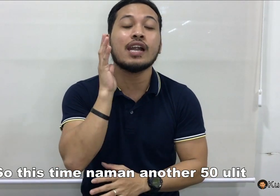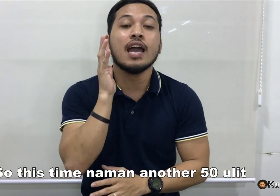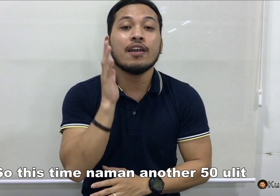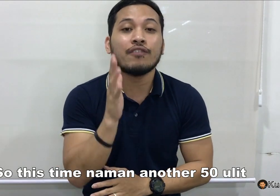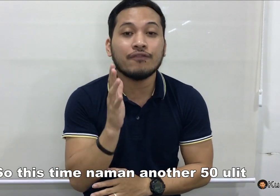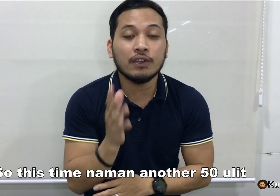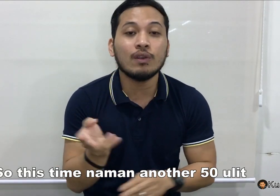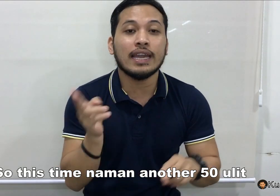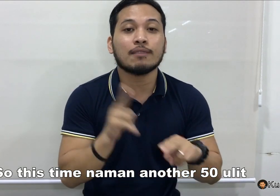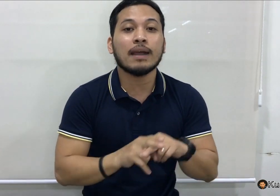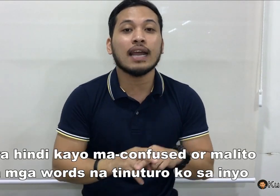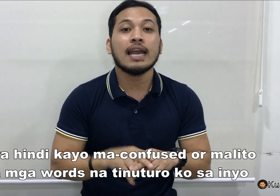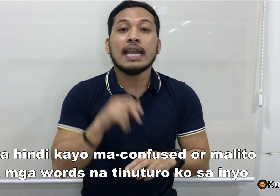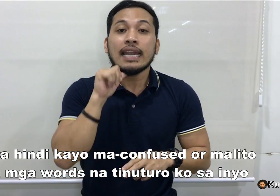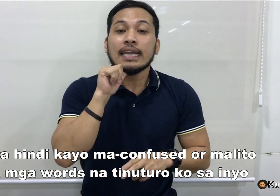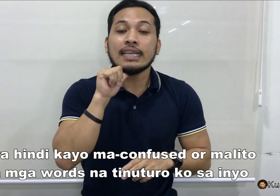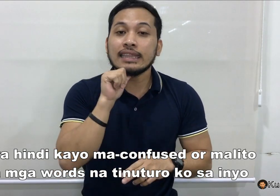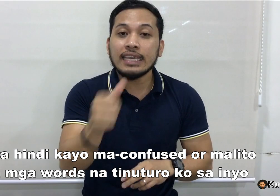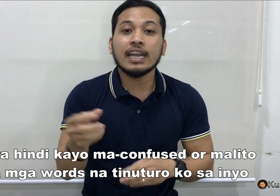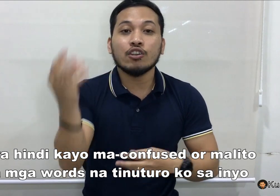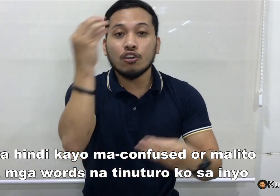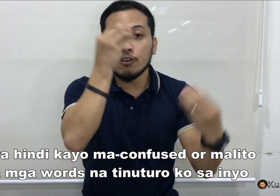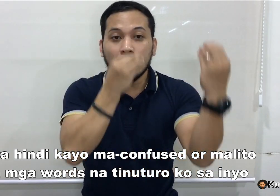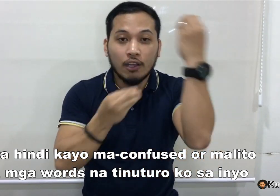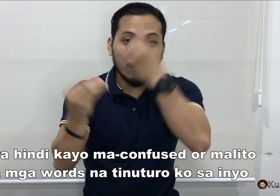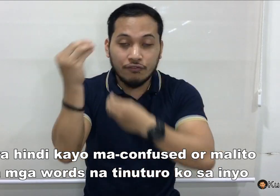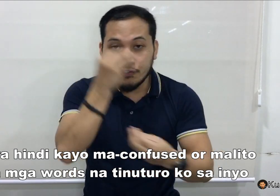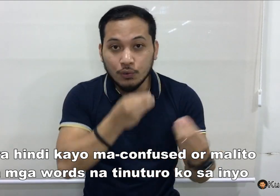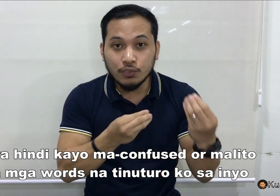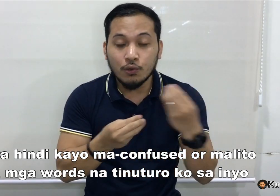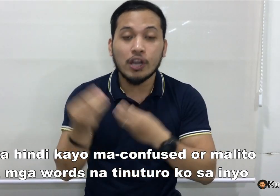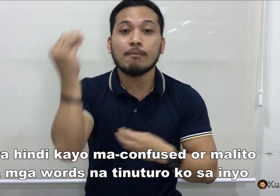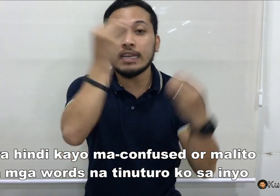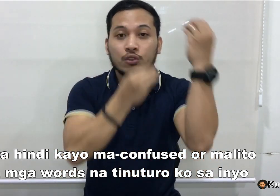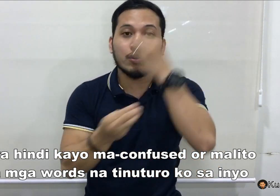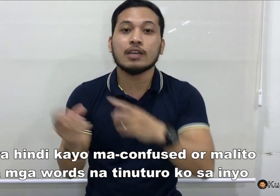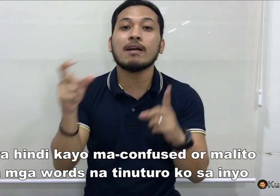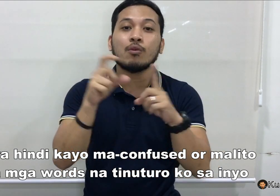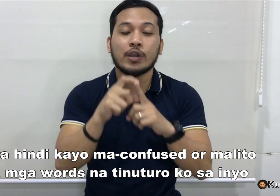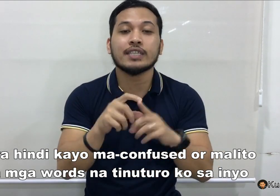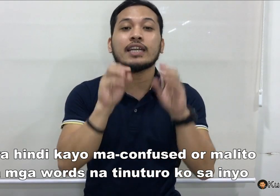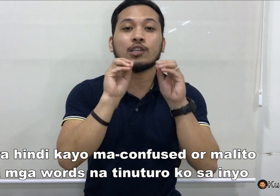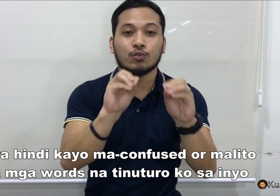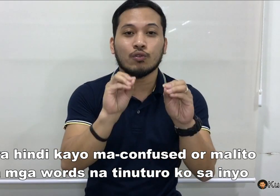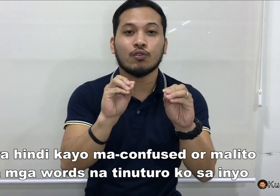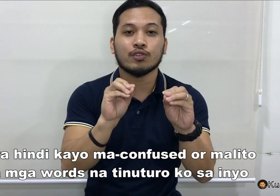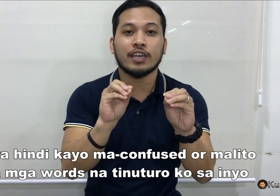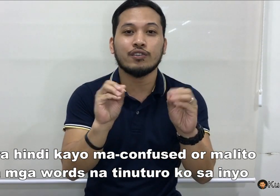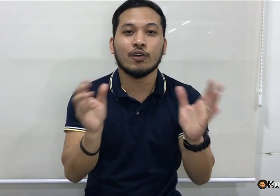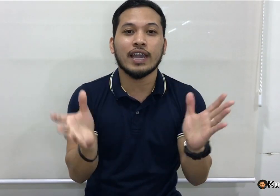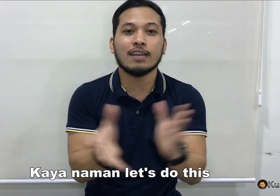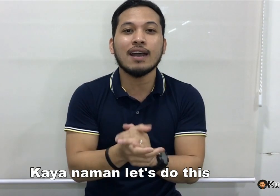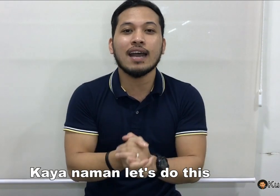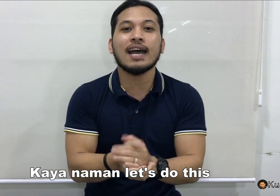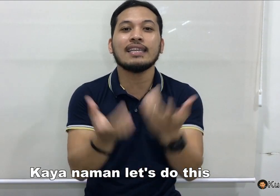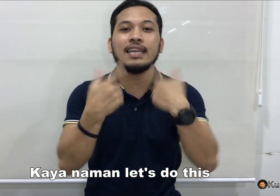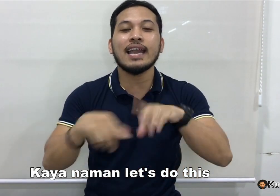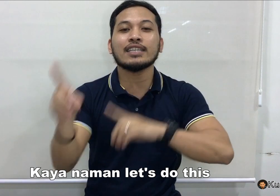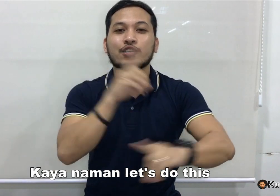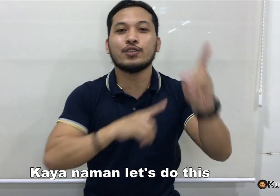50 ulit para hindi kayo ma-confuse or malito sa mga words na itinuturo ko sa inyo. Kaya naman, let's